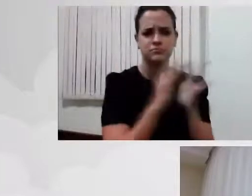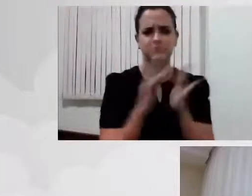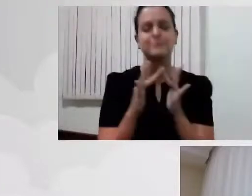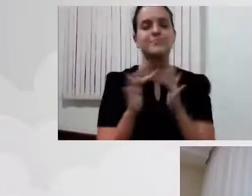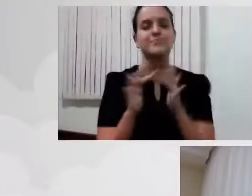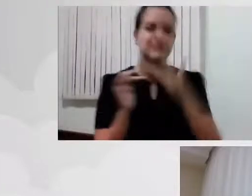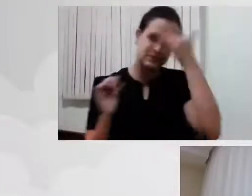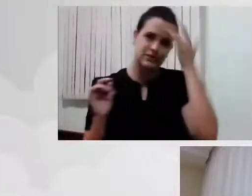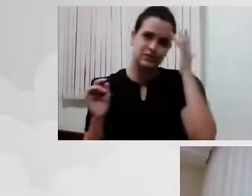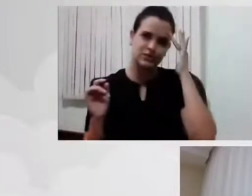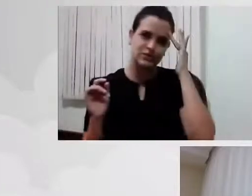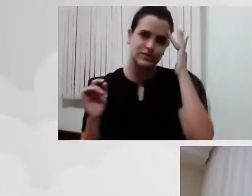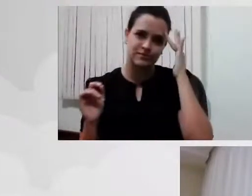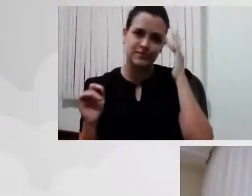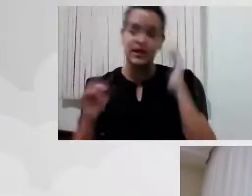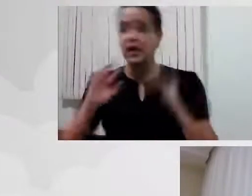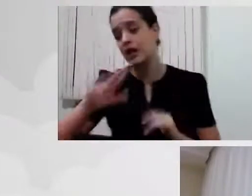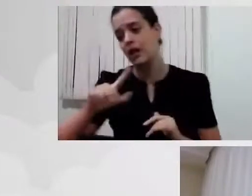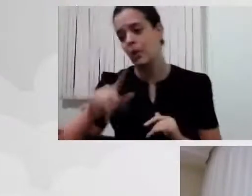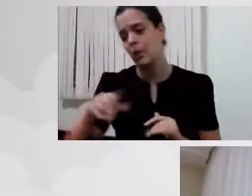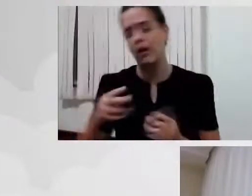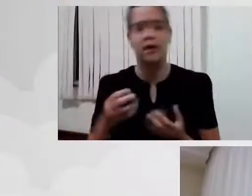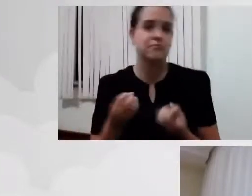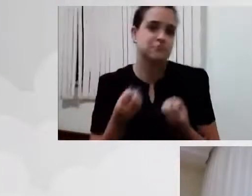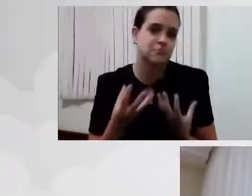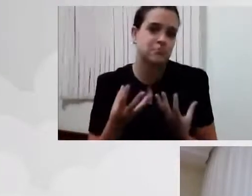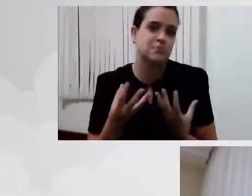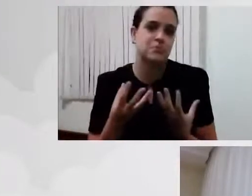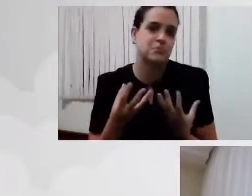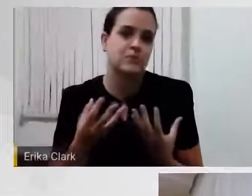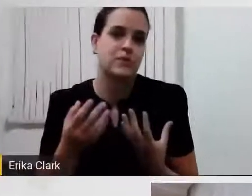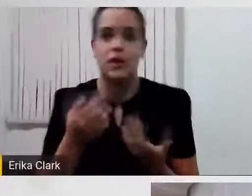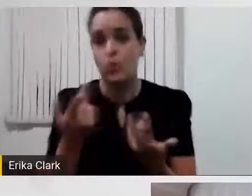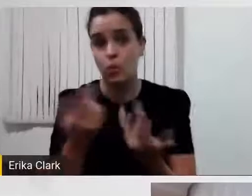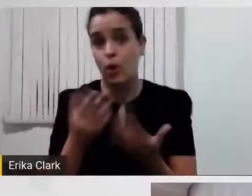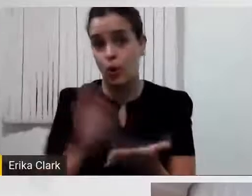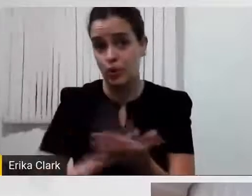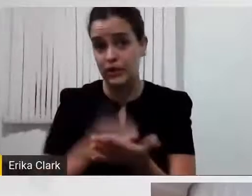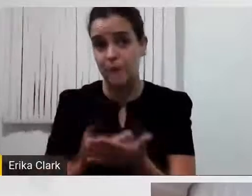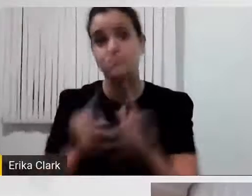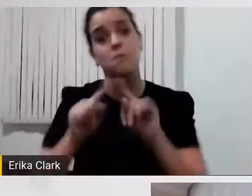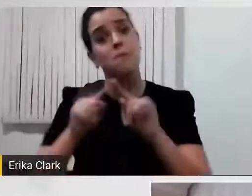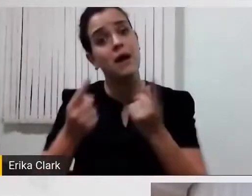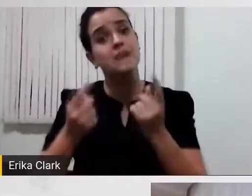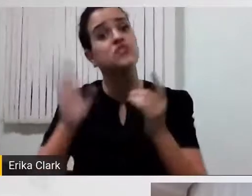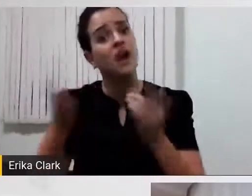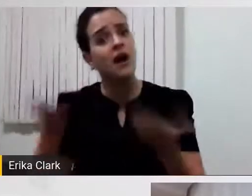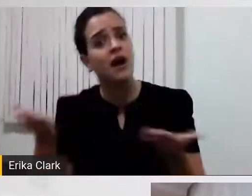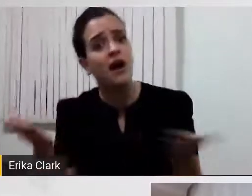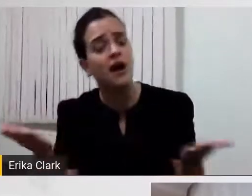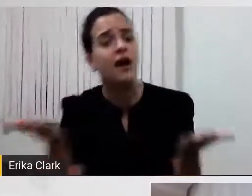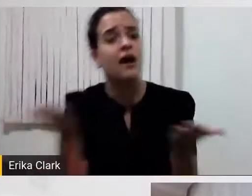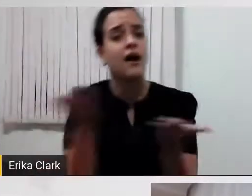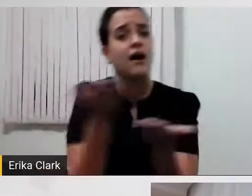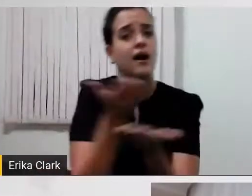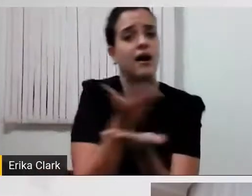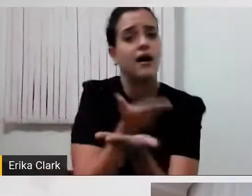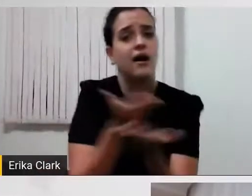Não é, talvez, o ideal, mas é algo que já produz um processo interativo bastante interessante, bastante